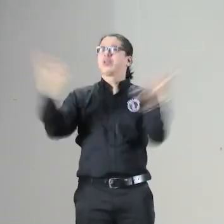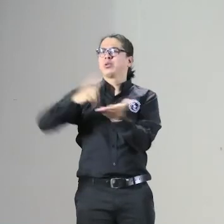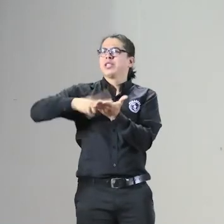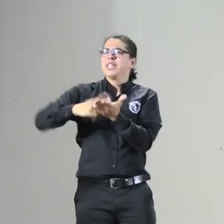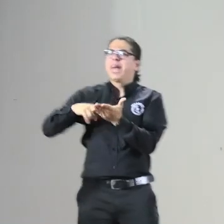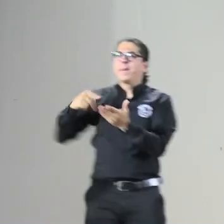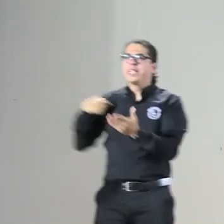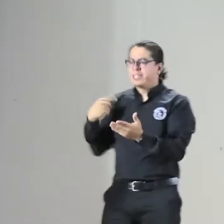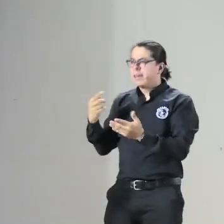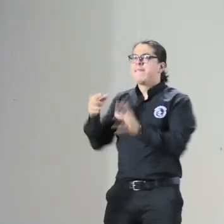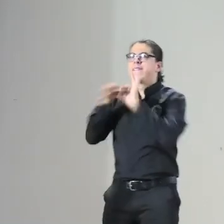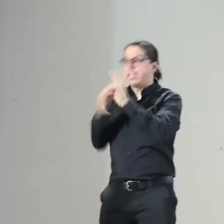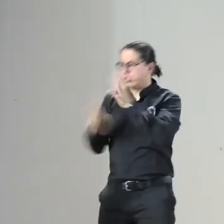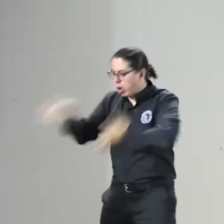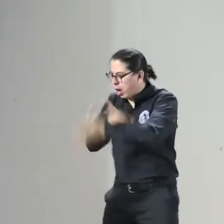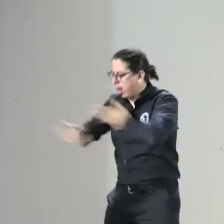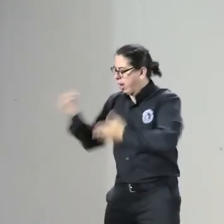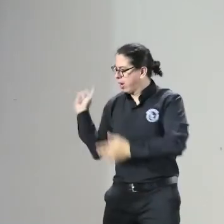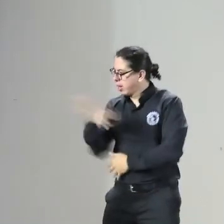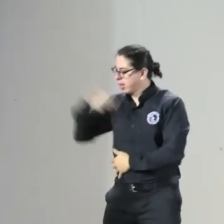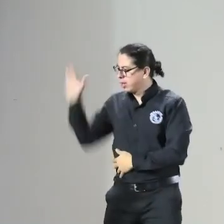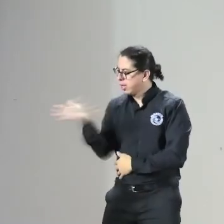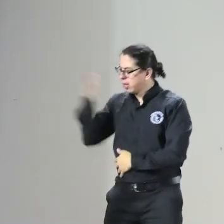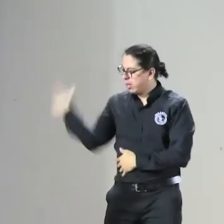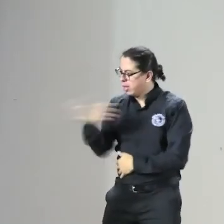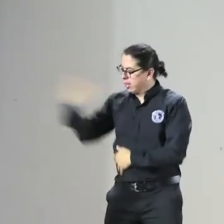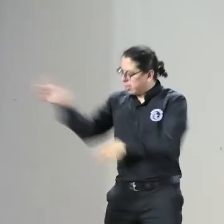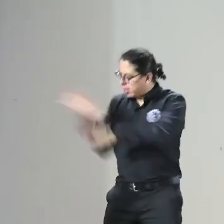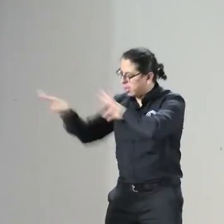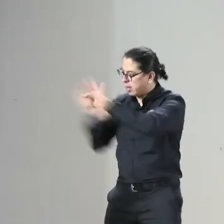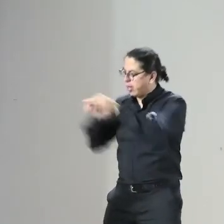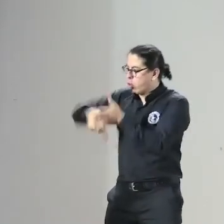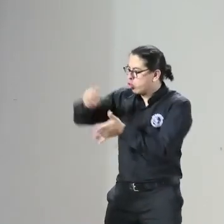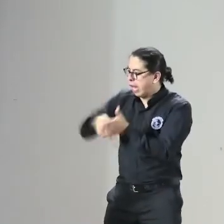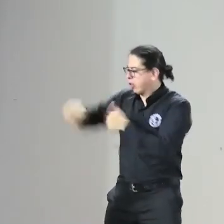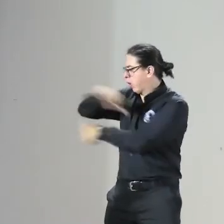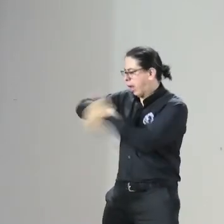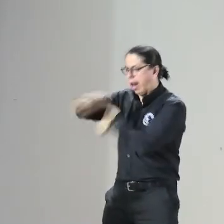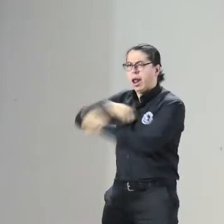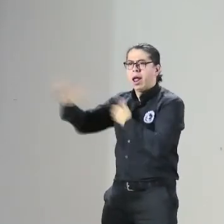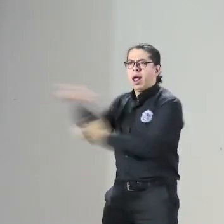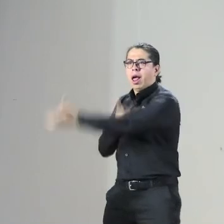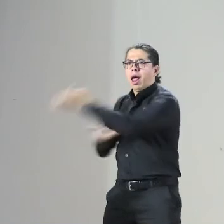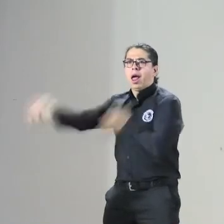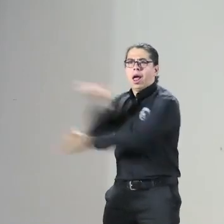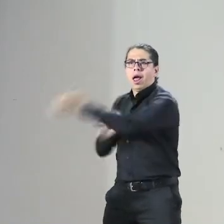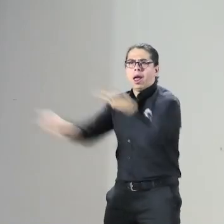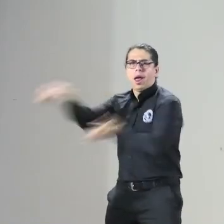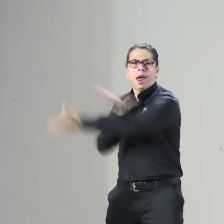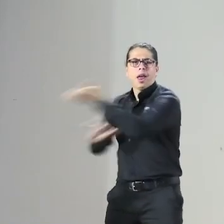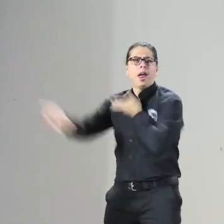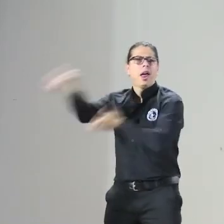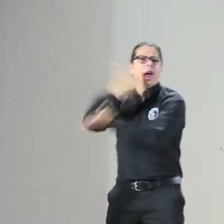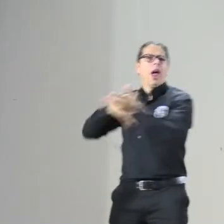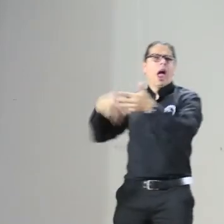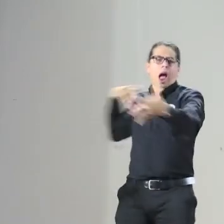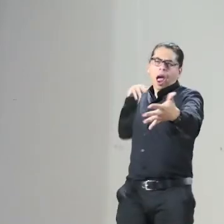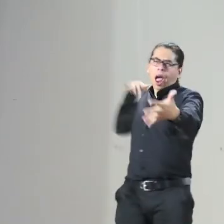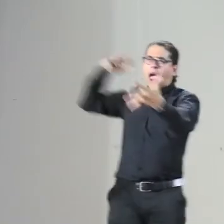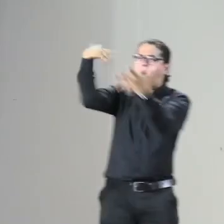historia de FNASCOR también cuantos años y cuantos intérpretes han pasado por FNASCOR cuantos intérpretes han pasado